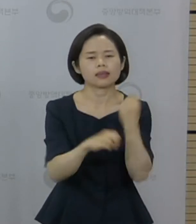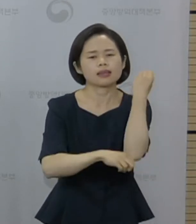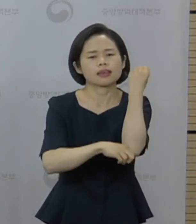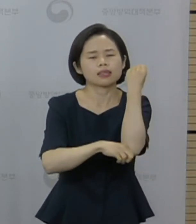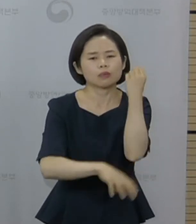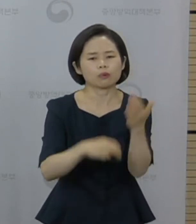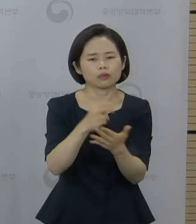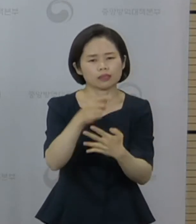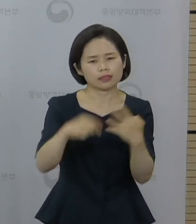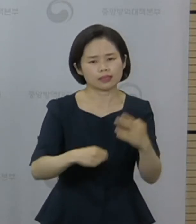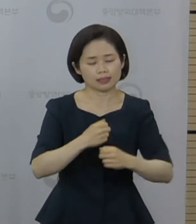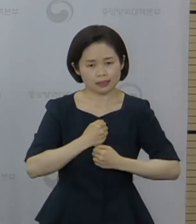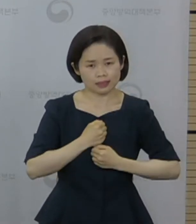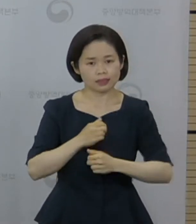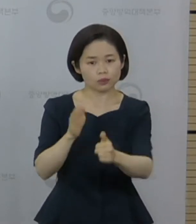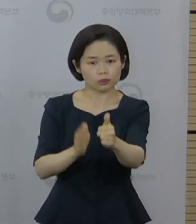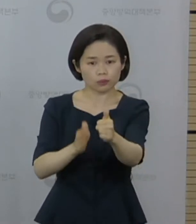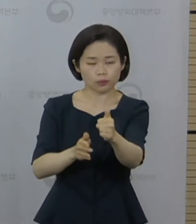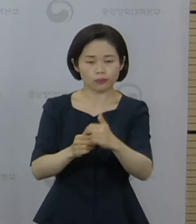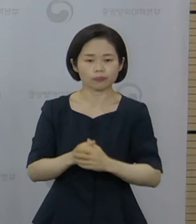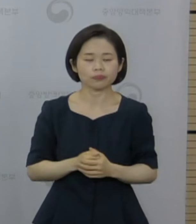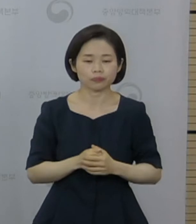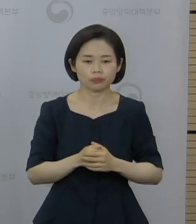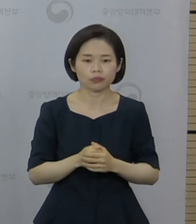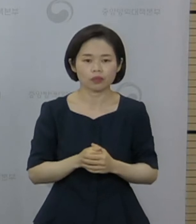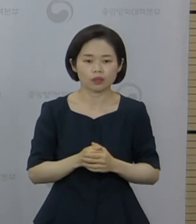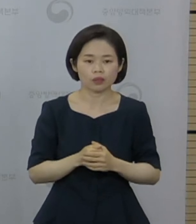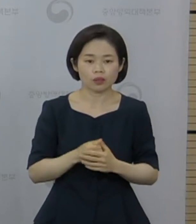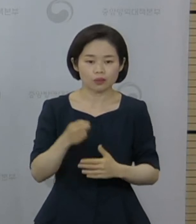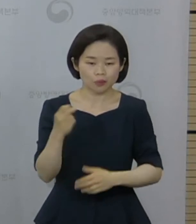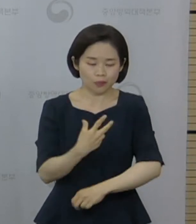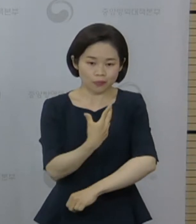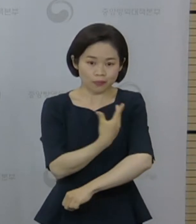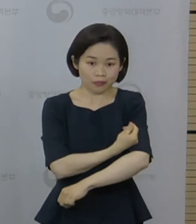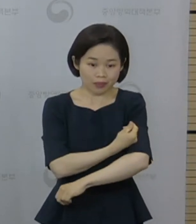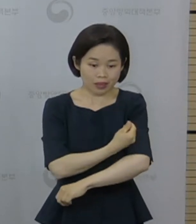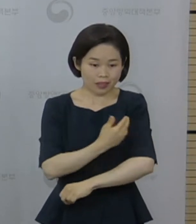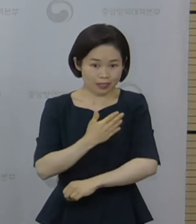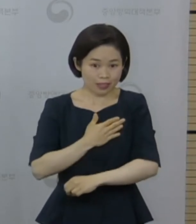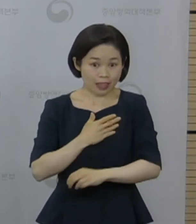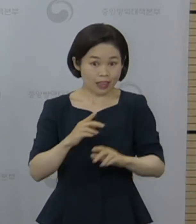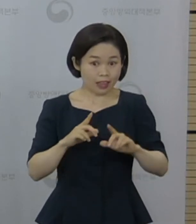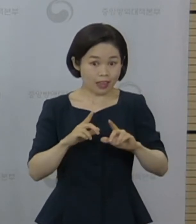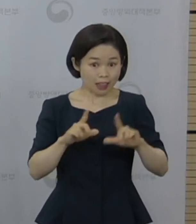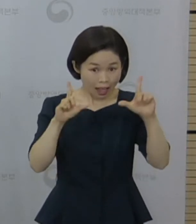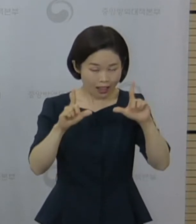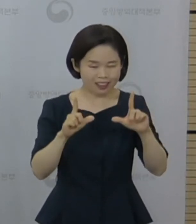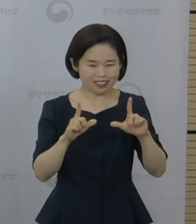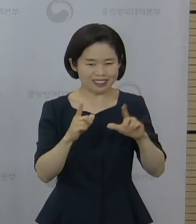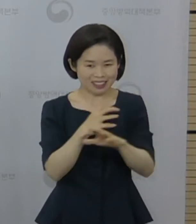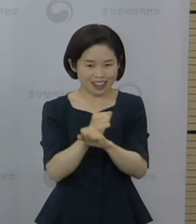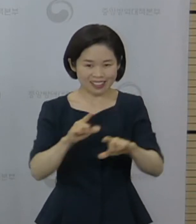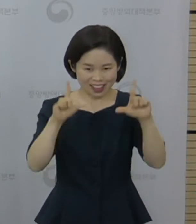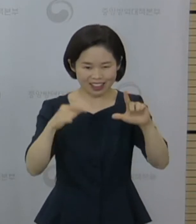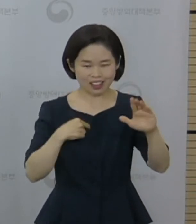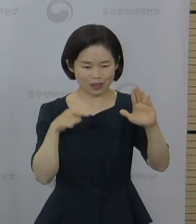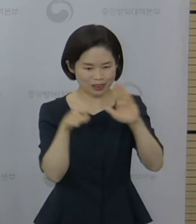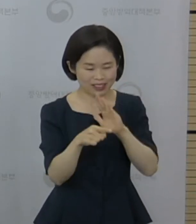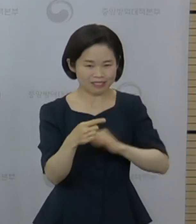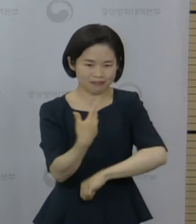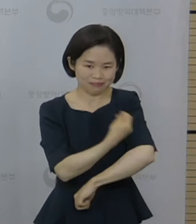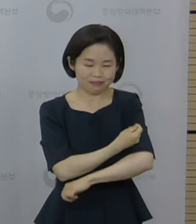당부드립니다. 또한 정해진 순서에 따라서 예방접종을 반드시 받으시고 예방접종을 받았더라도